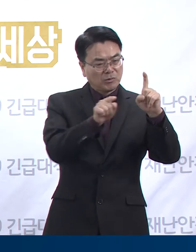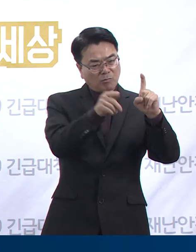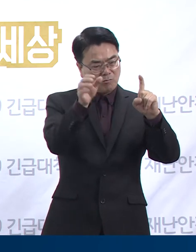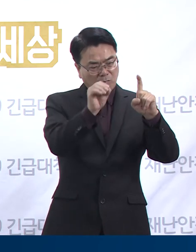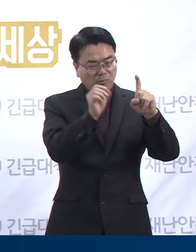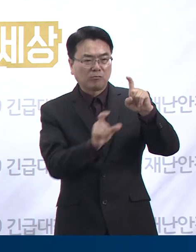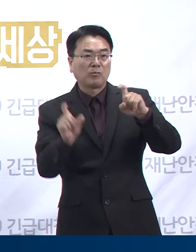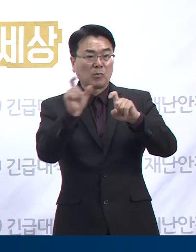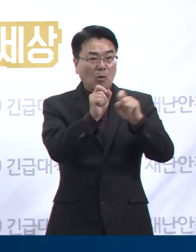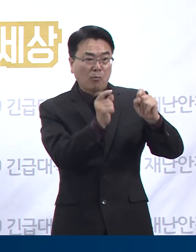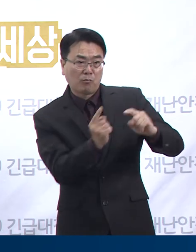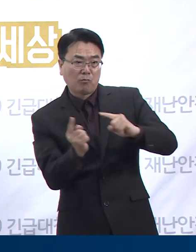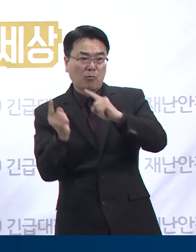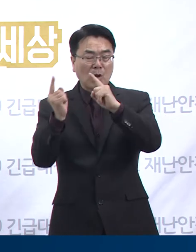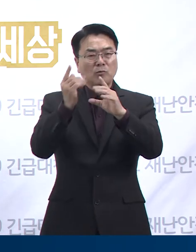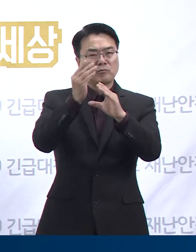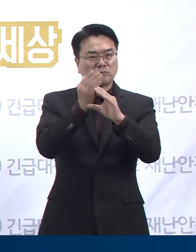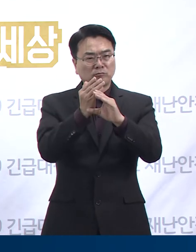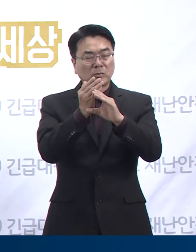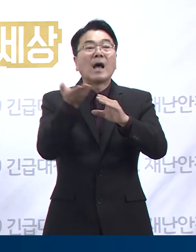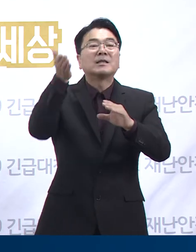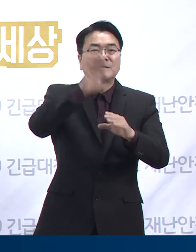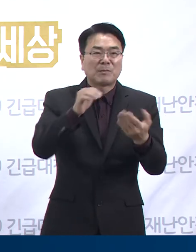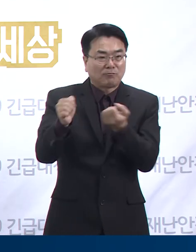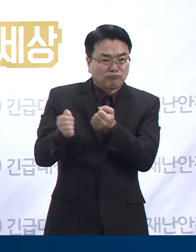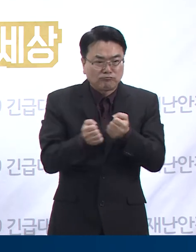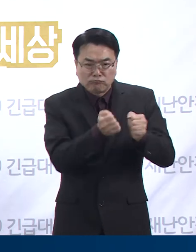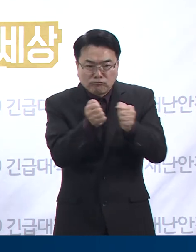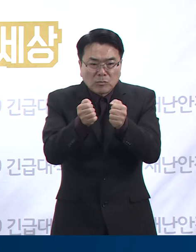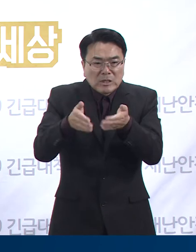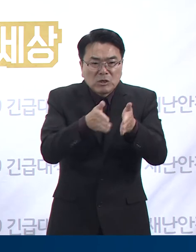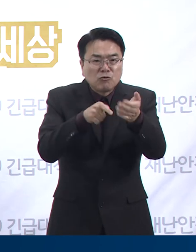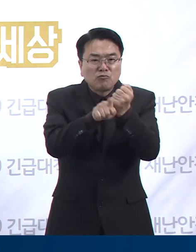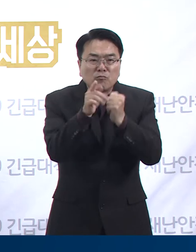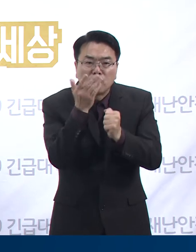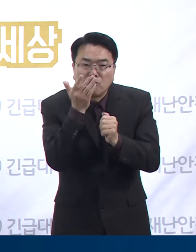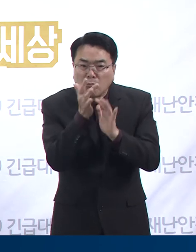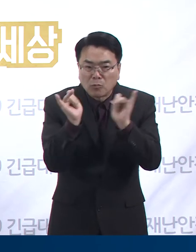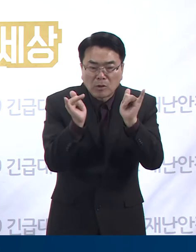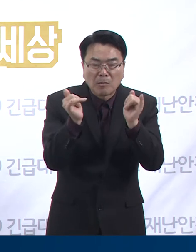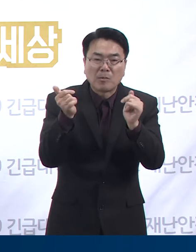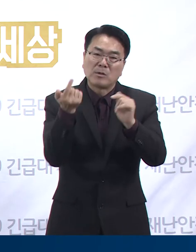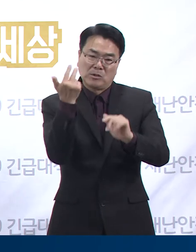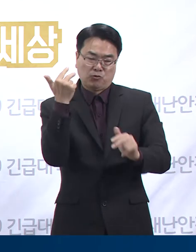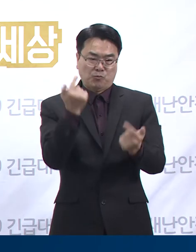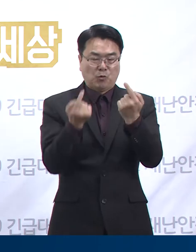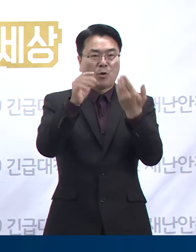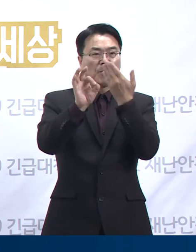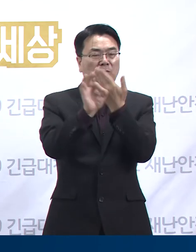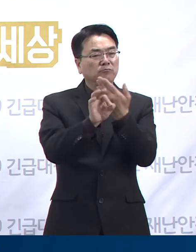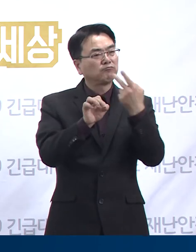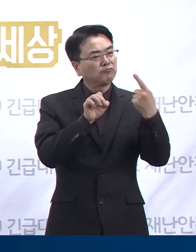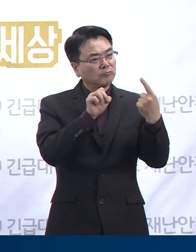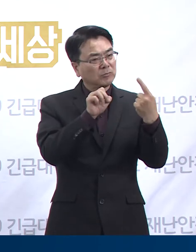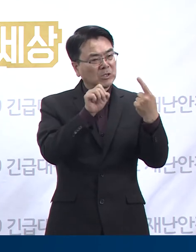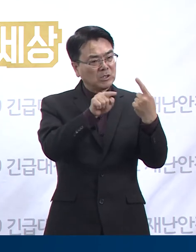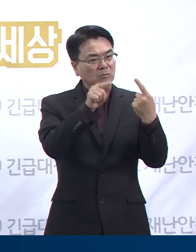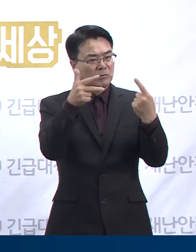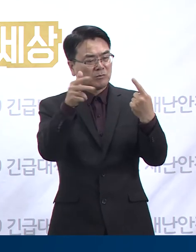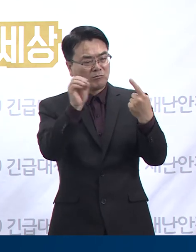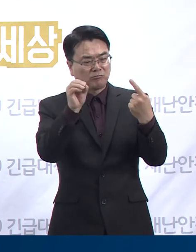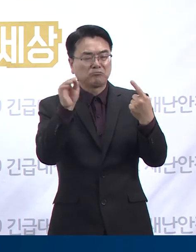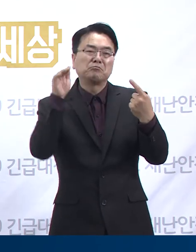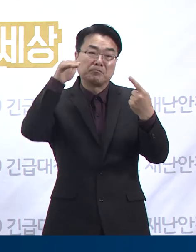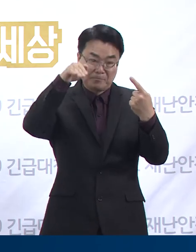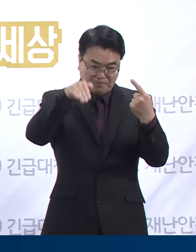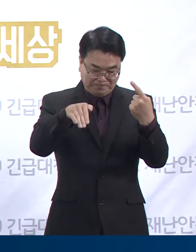반대로 감염 경로가 불확실한 확진자 비율은 6.3%로 그 전 주 대비 1.7%포인트 낮아졌습니다.